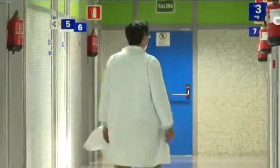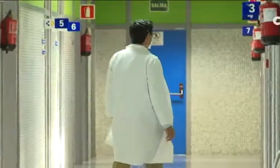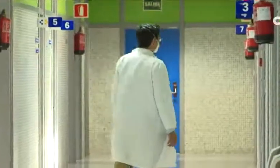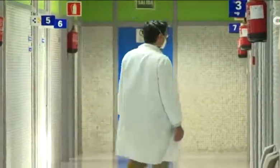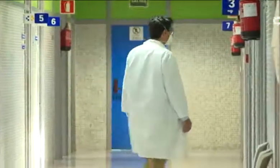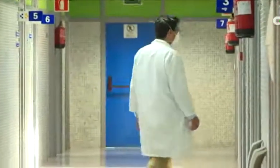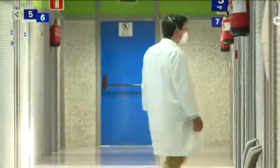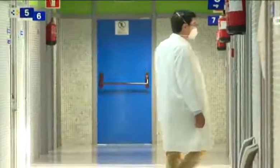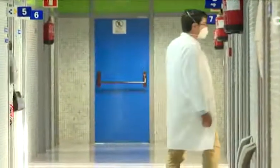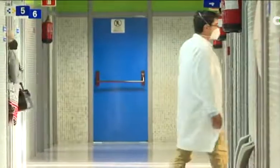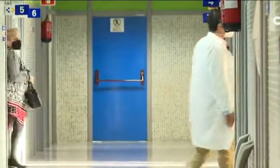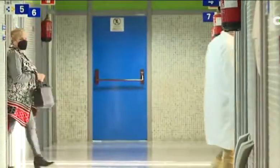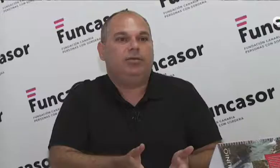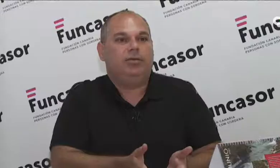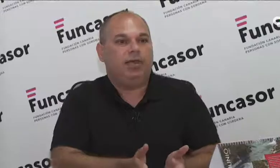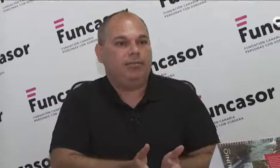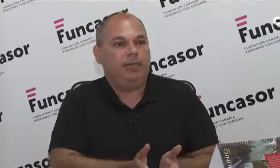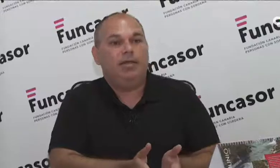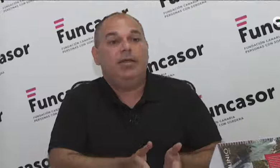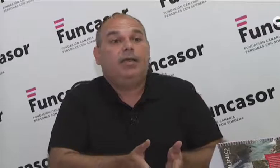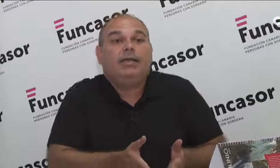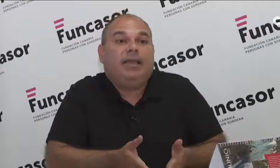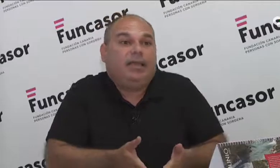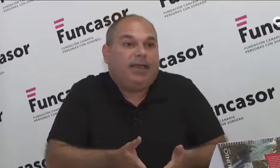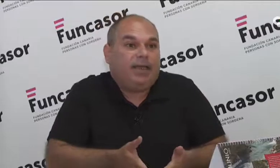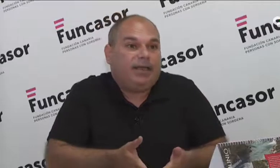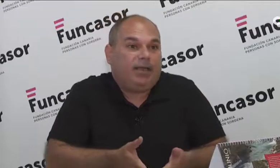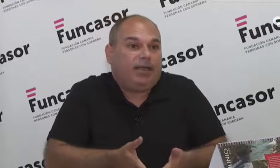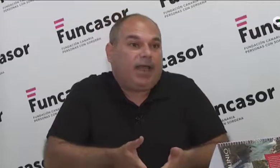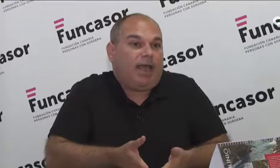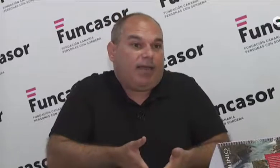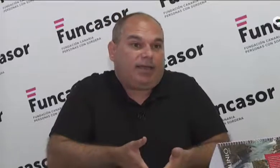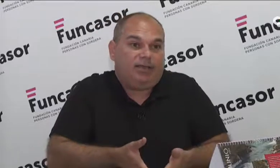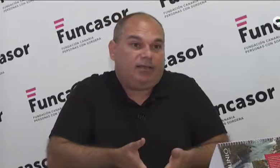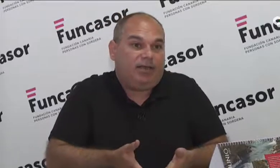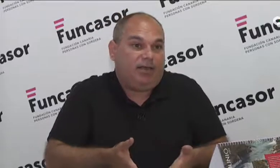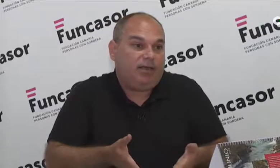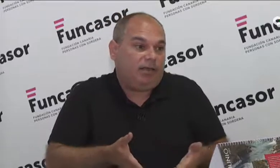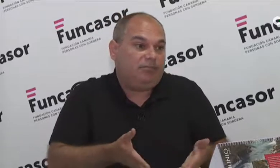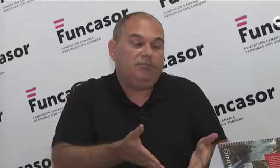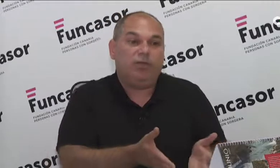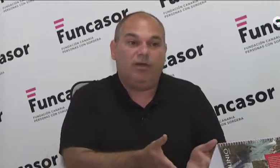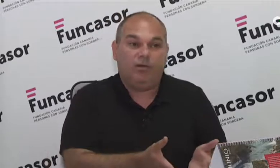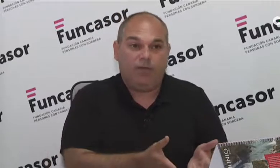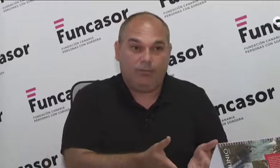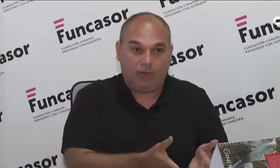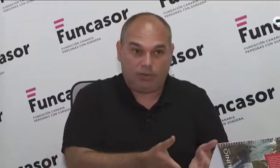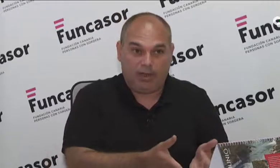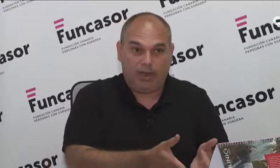esperando. Igual que hacen una rampa, tendrían que tener esta accesibilidad y una forma de proporcionarla